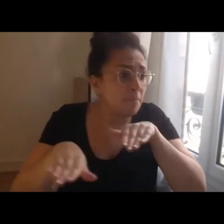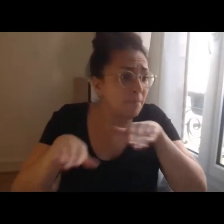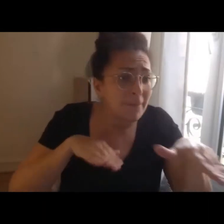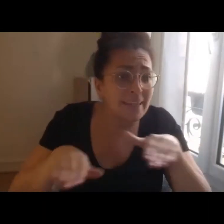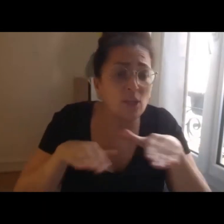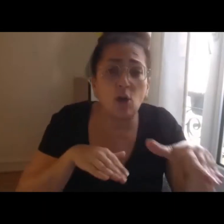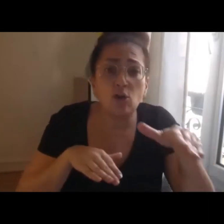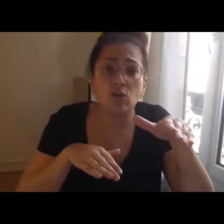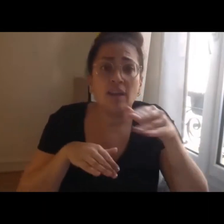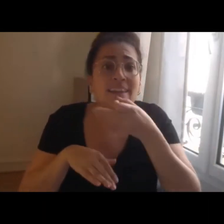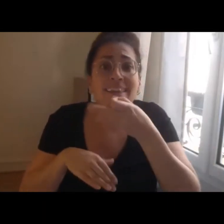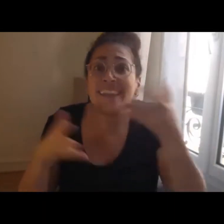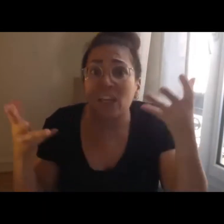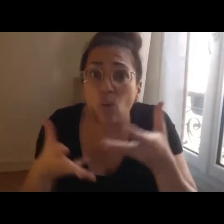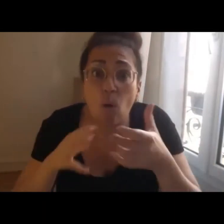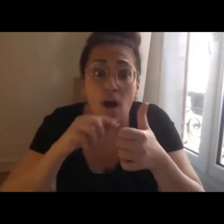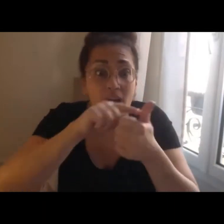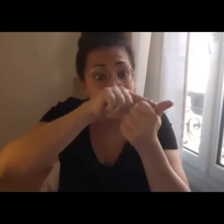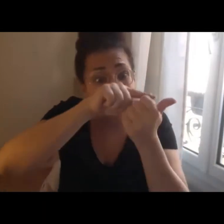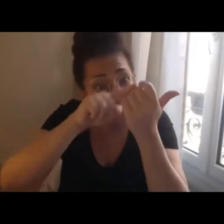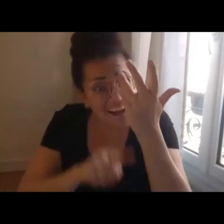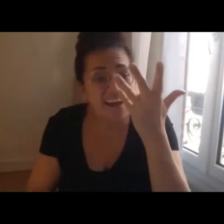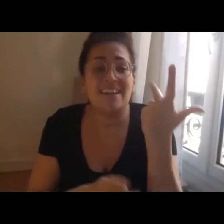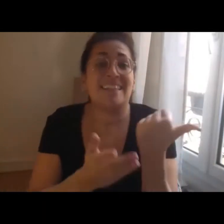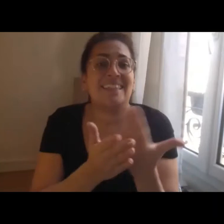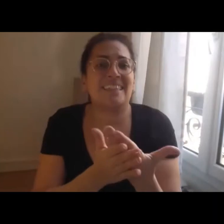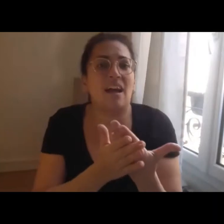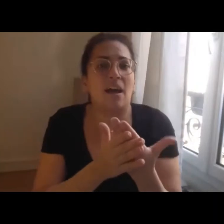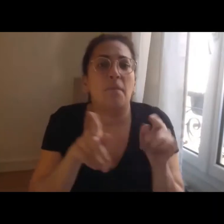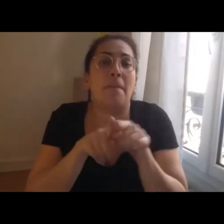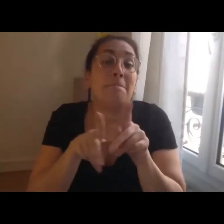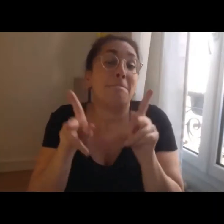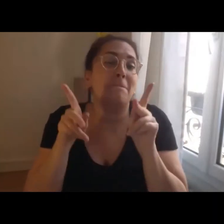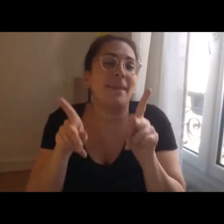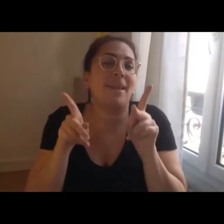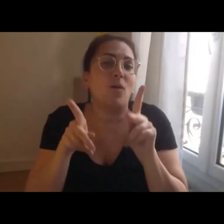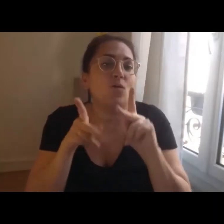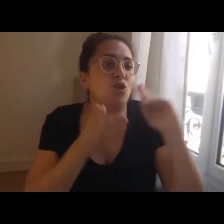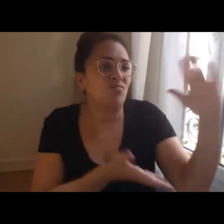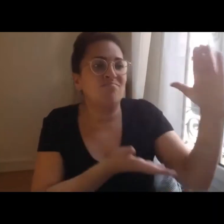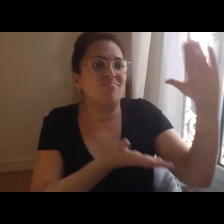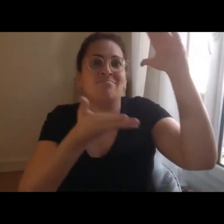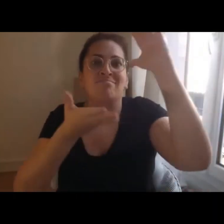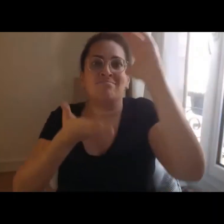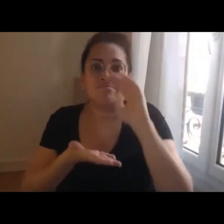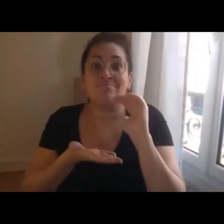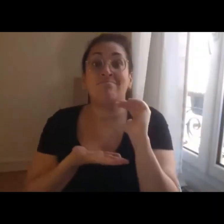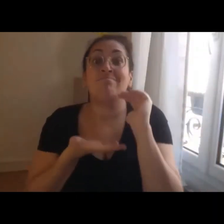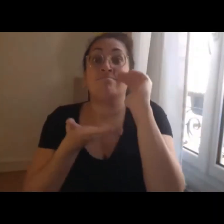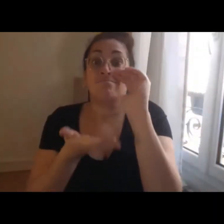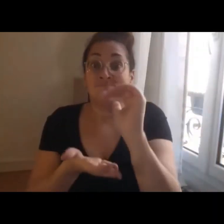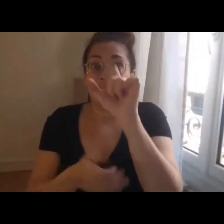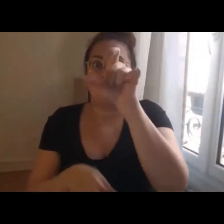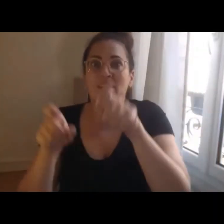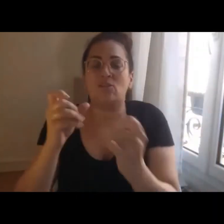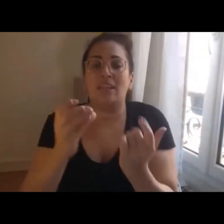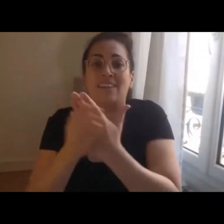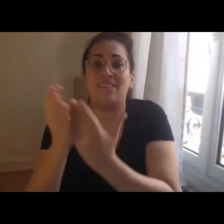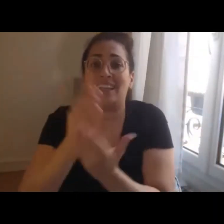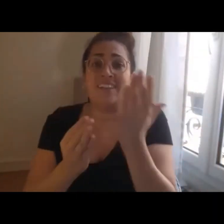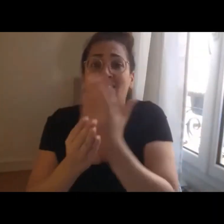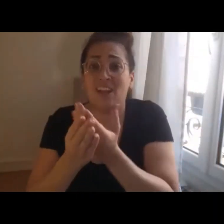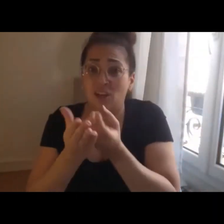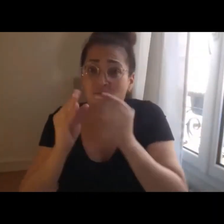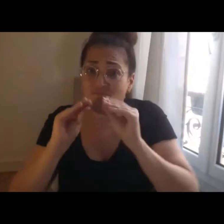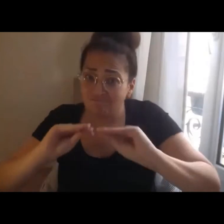et puis qu'elle puisse faire pédagogie auprès de l'ensemble des acteurs. Nous attendons aussi parce que